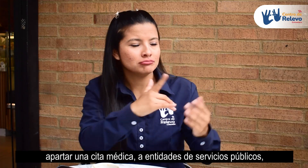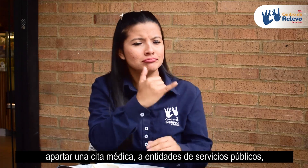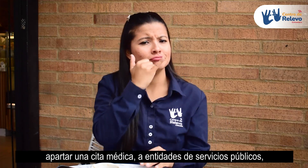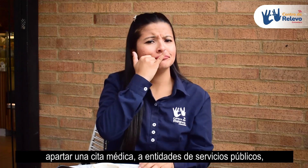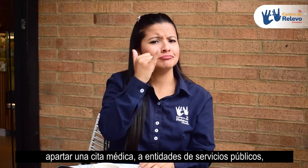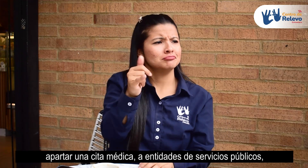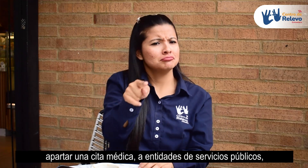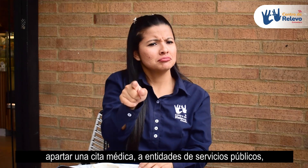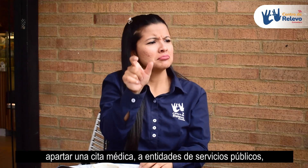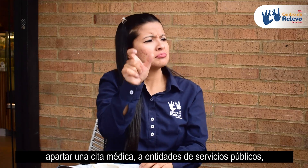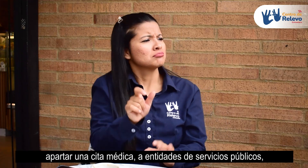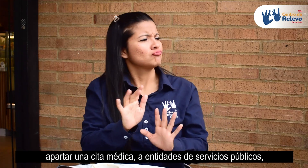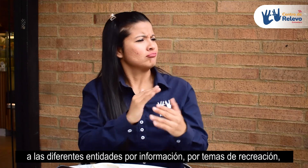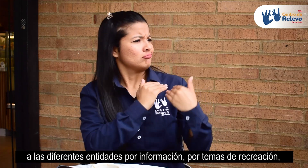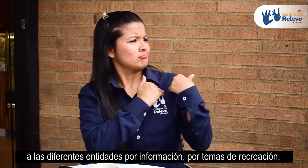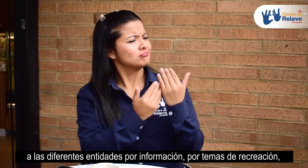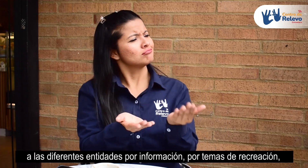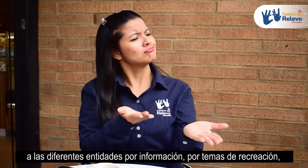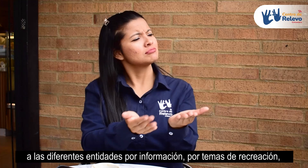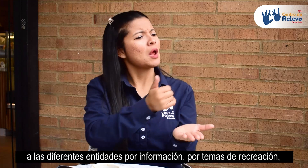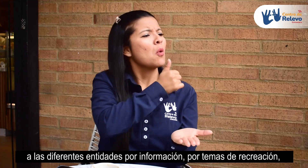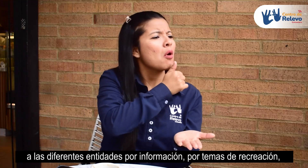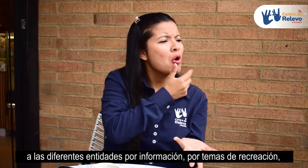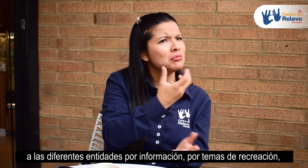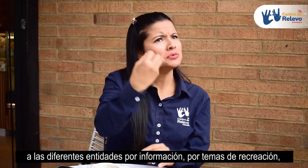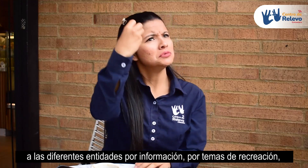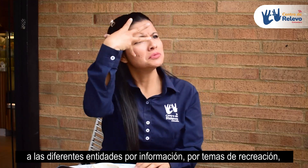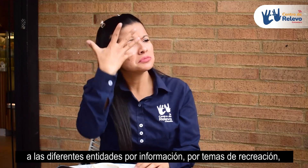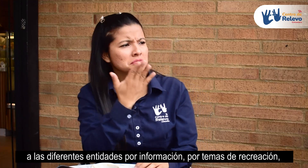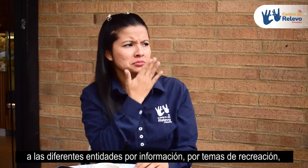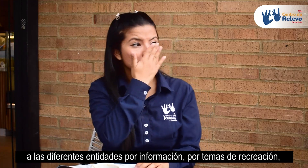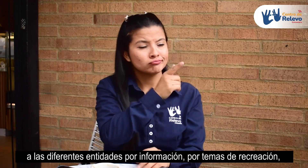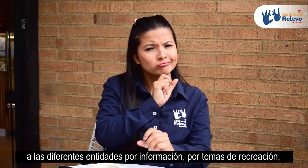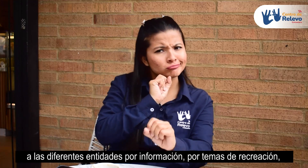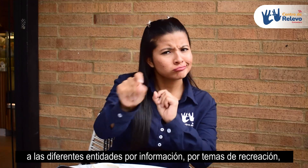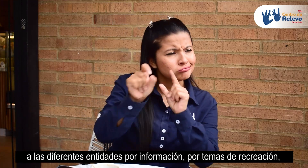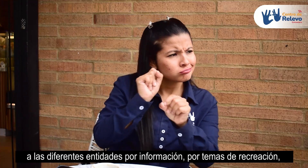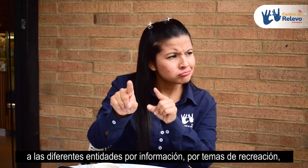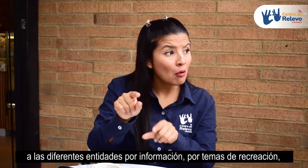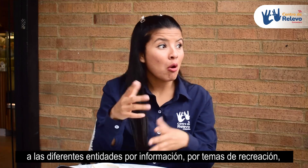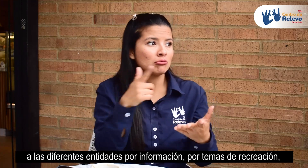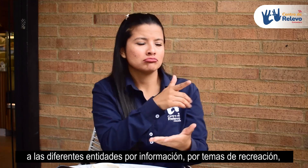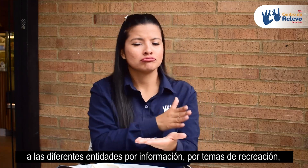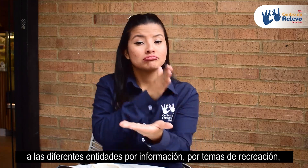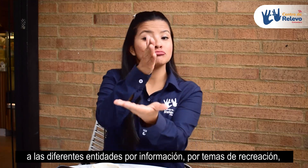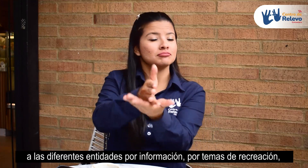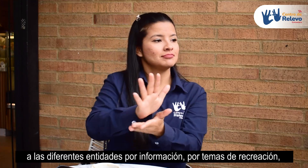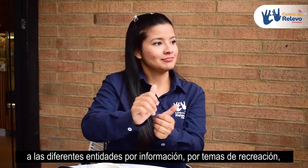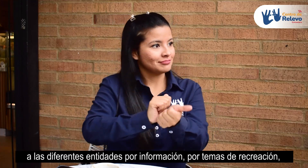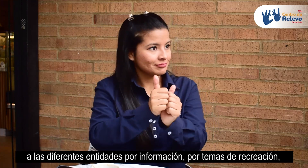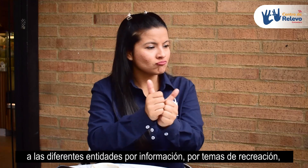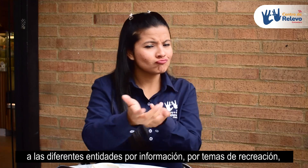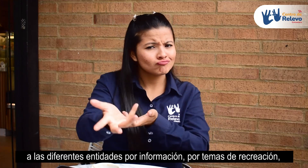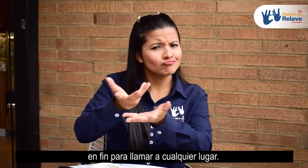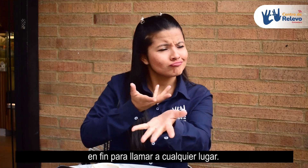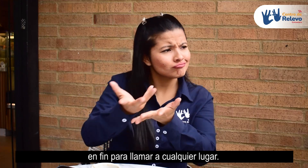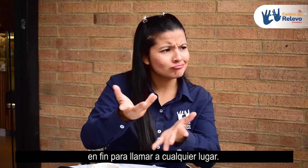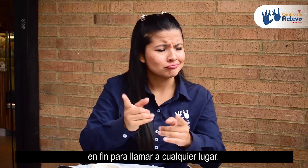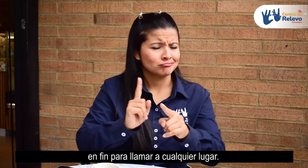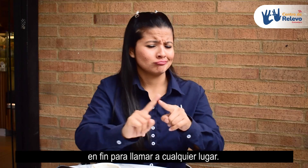públicos, a las diferentes entidades por información, por temas de recreación, en fin,